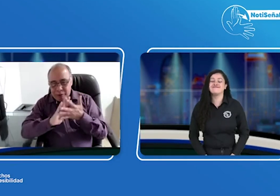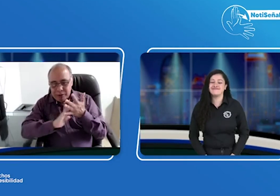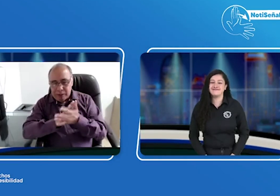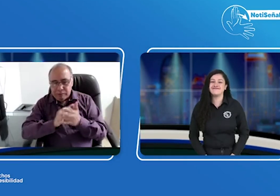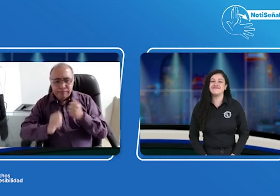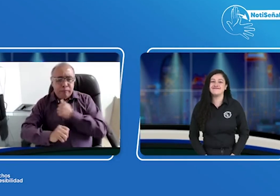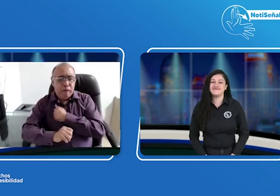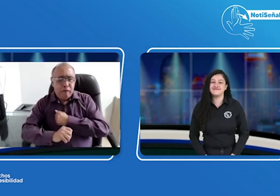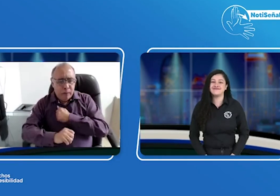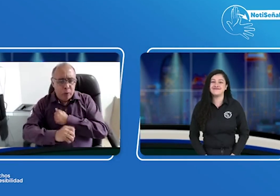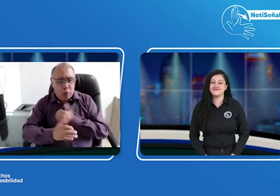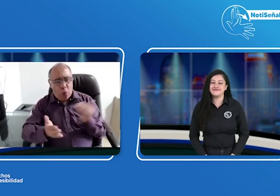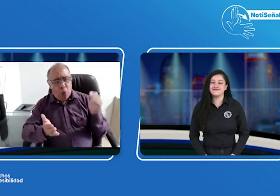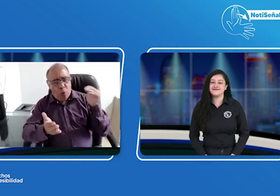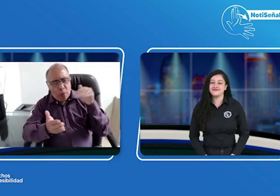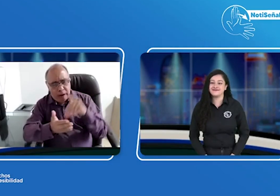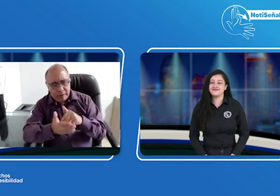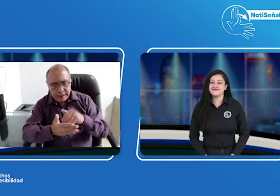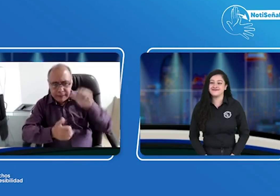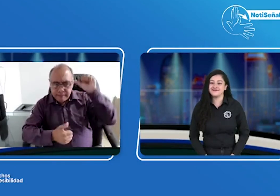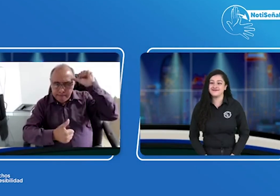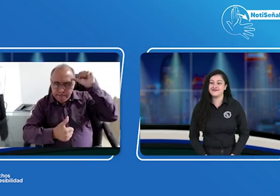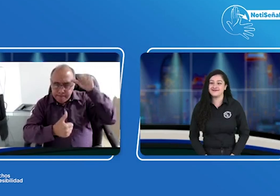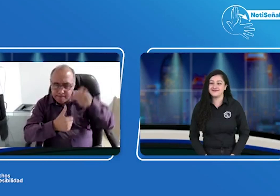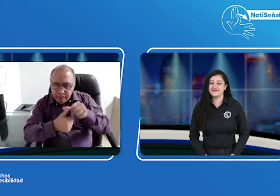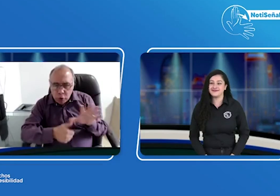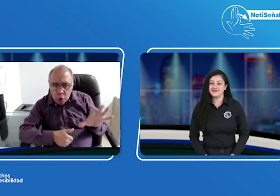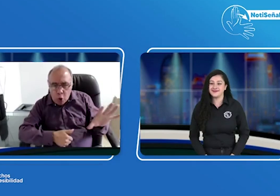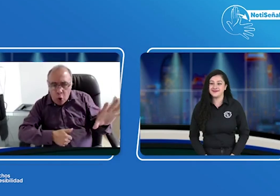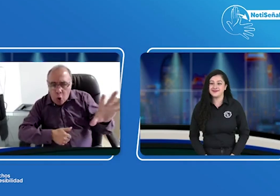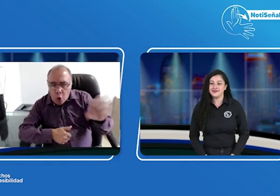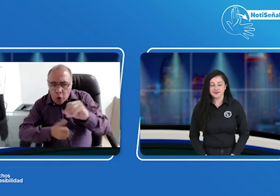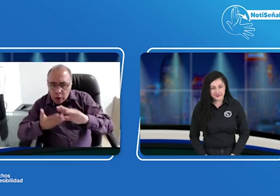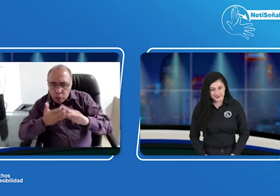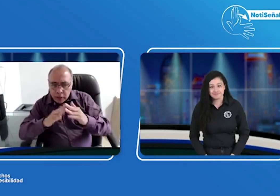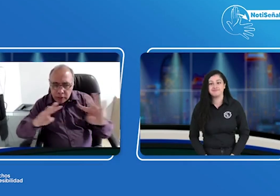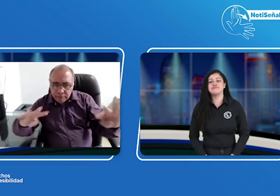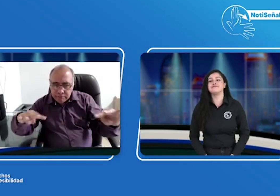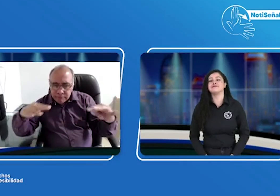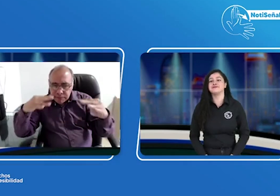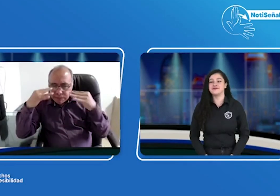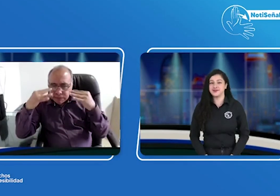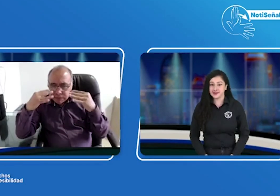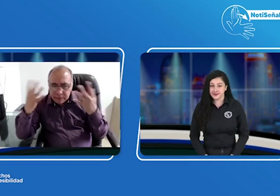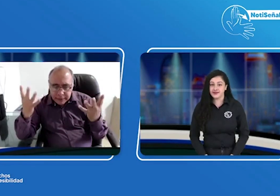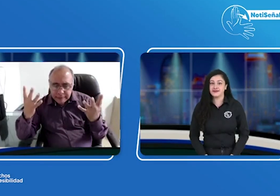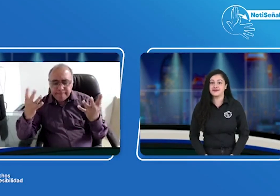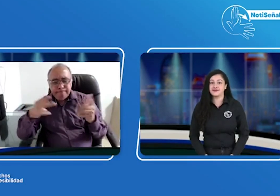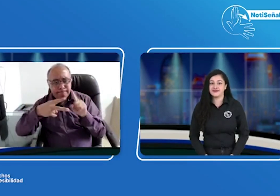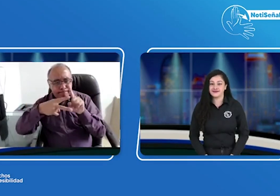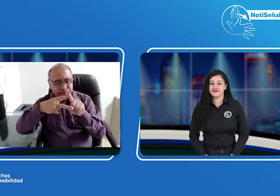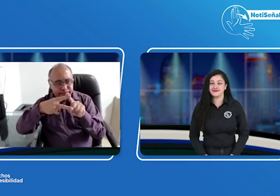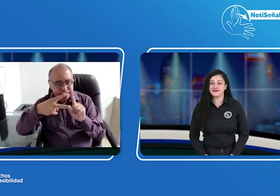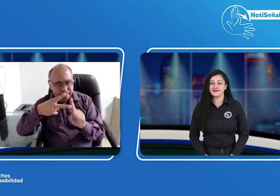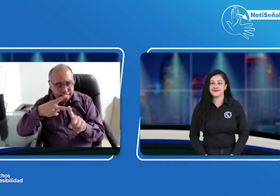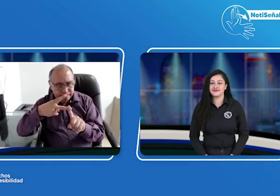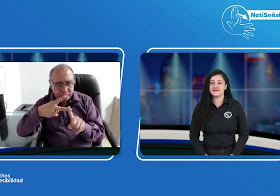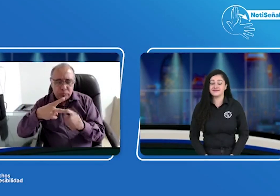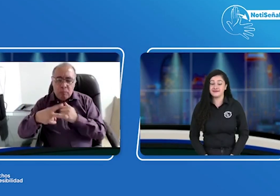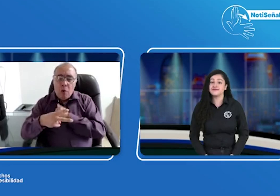Paula también por este espacio tan importante de noticienales quiero recordarle nuevamente a toda la comunidad que